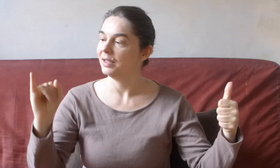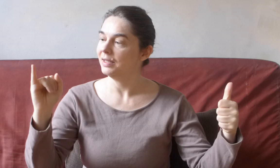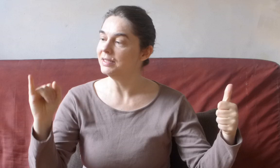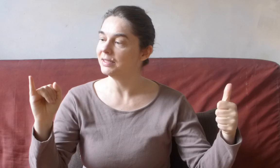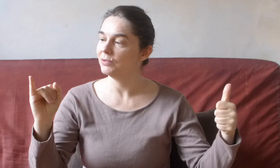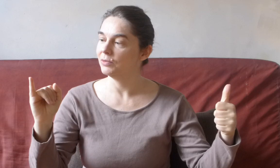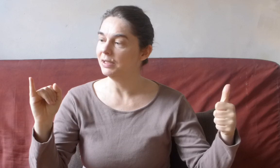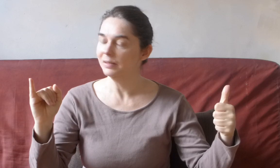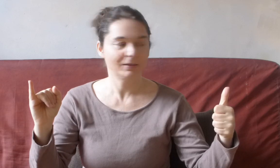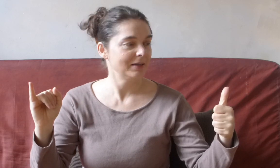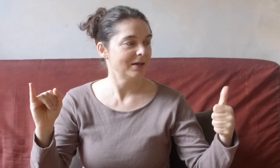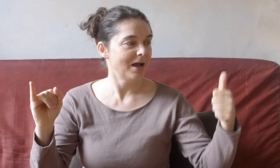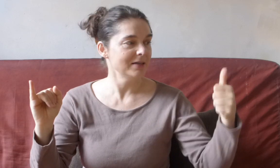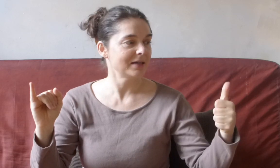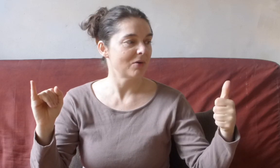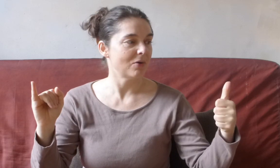Iskiwiwi, Askawawa